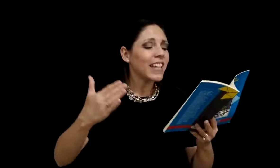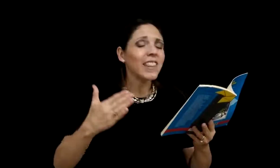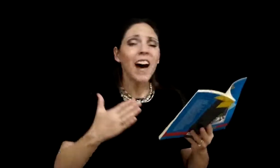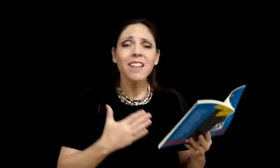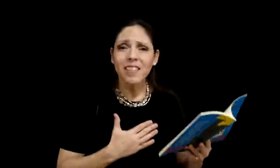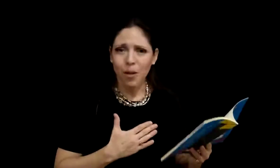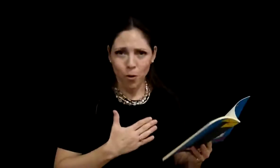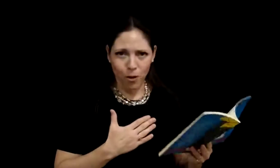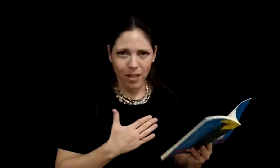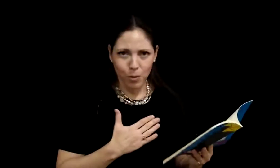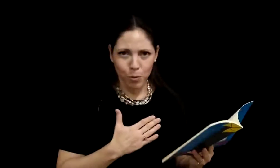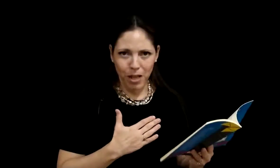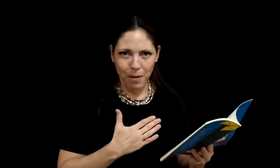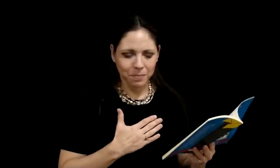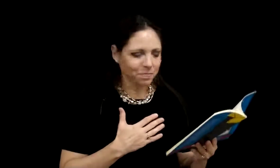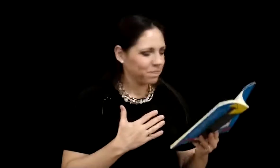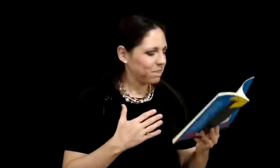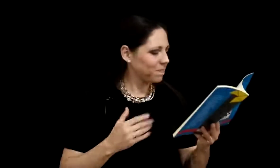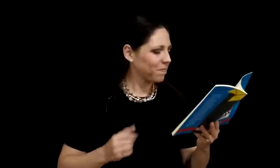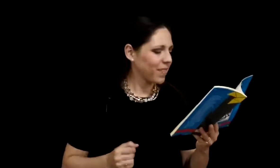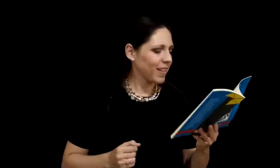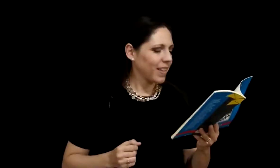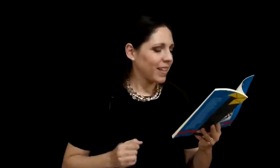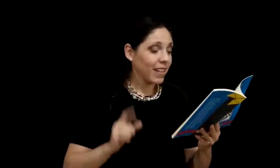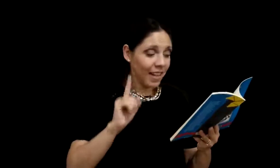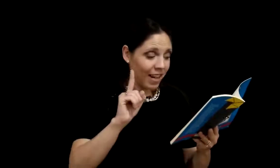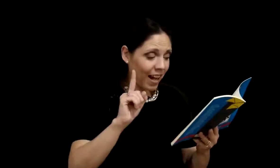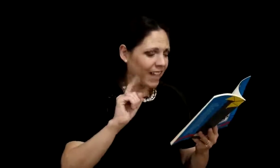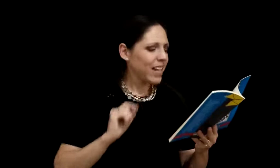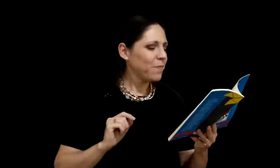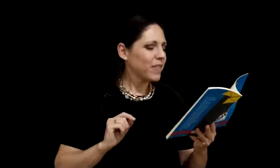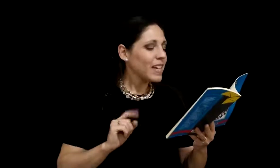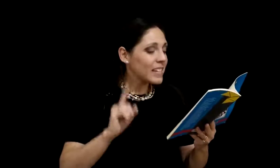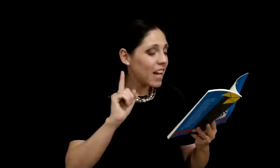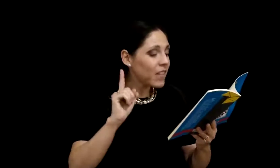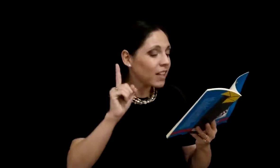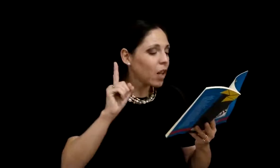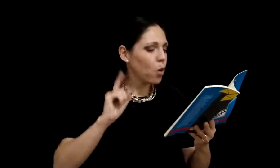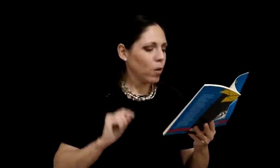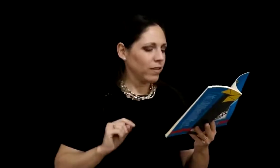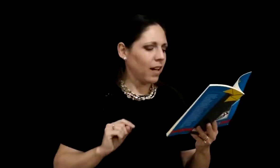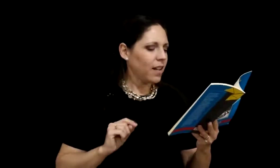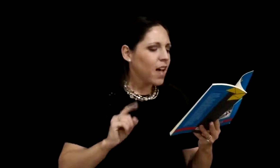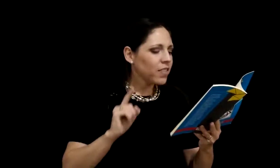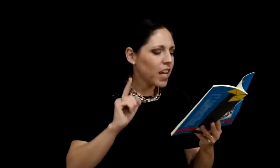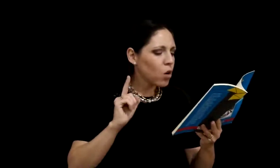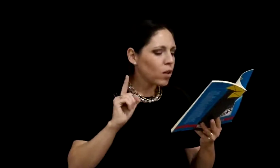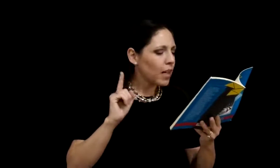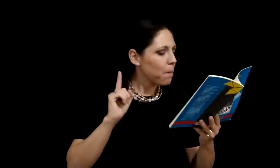quedarse con lo que les gustaba. Allá se habían dado cuenta de lo que